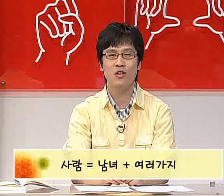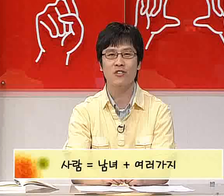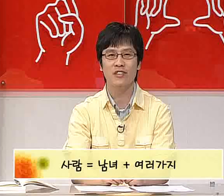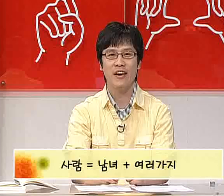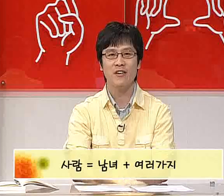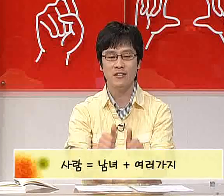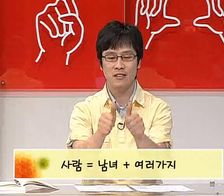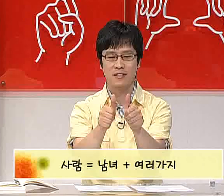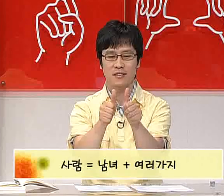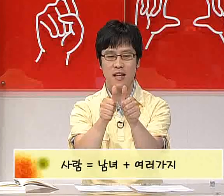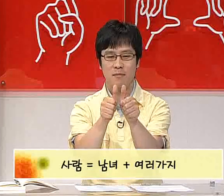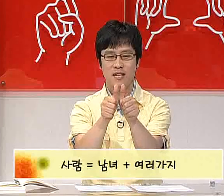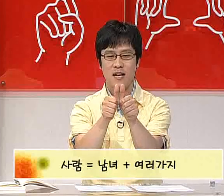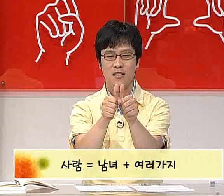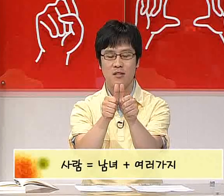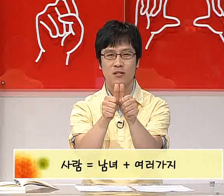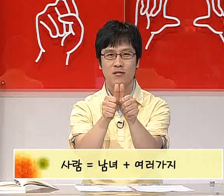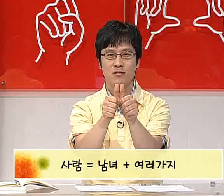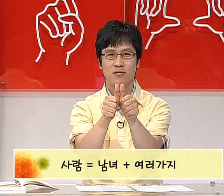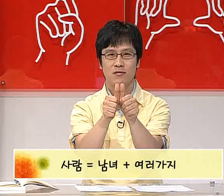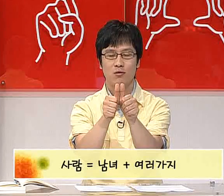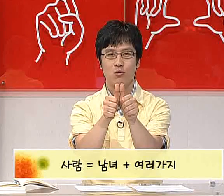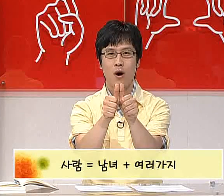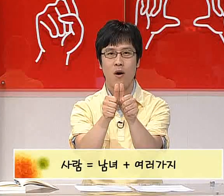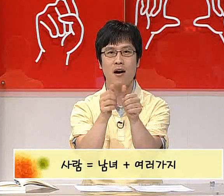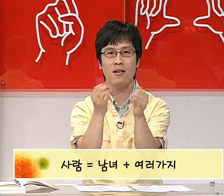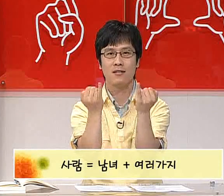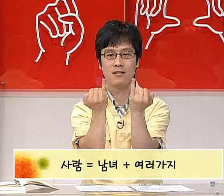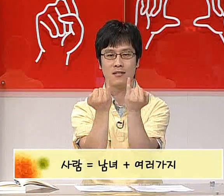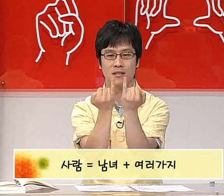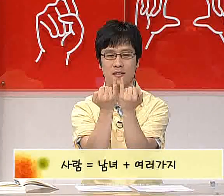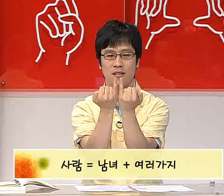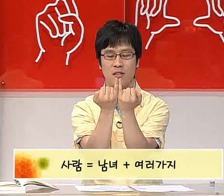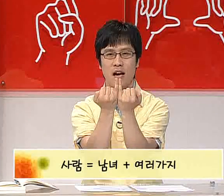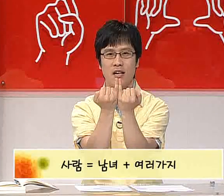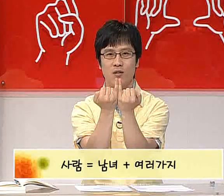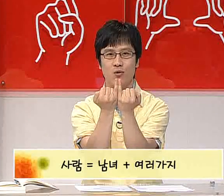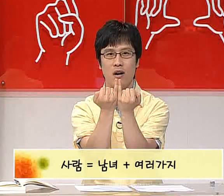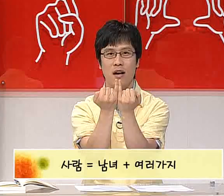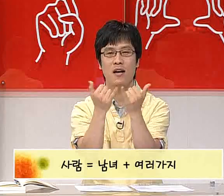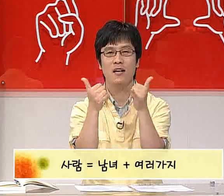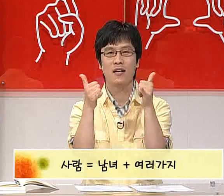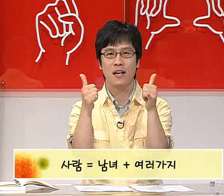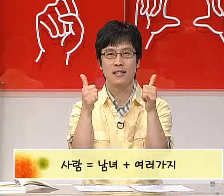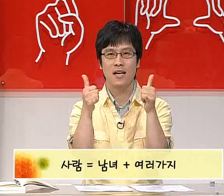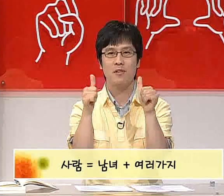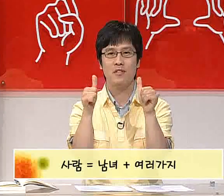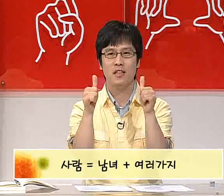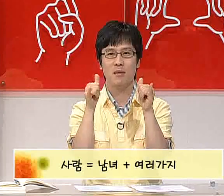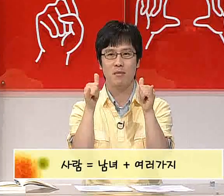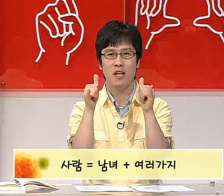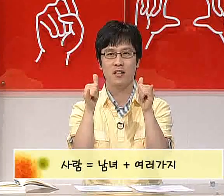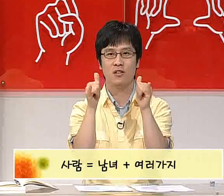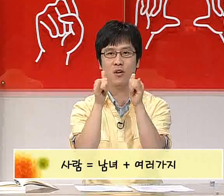해주셨는데요. 남자라는 수화와 여자라는 수화가 같이 합쳐지게 됩니다. 그래서